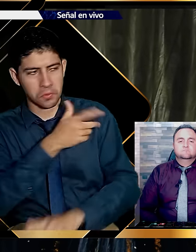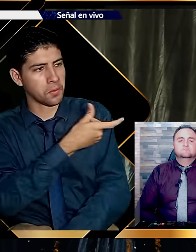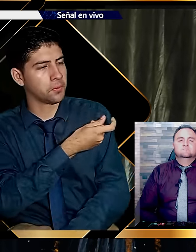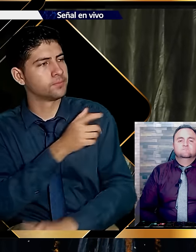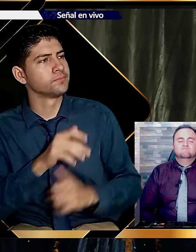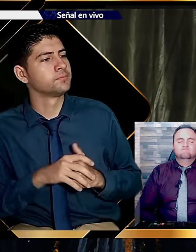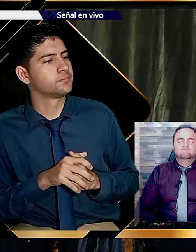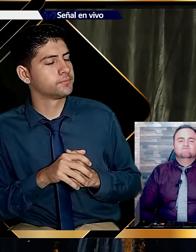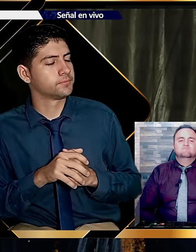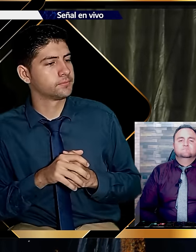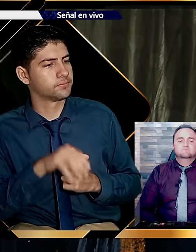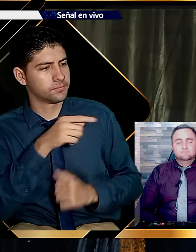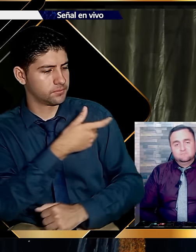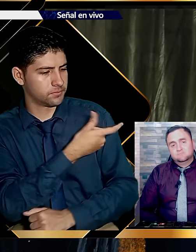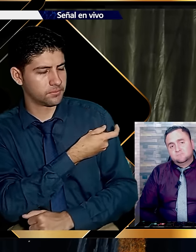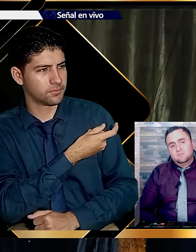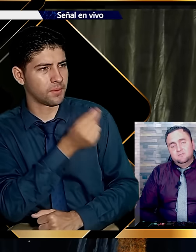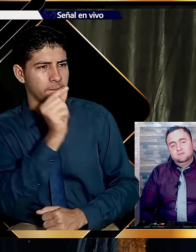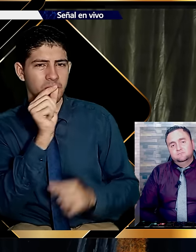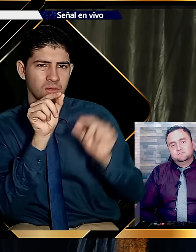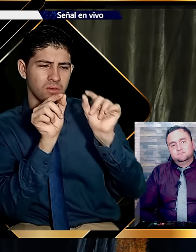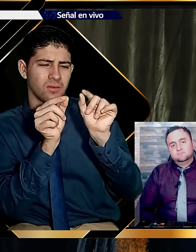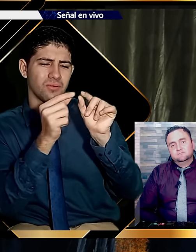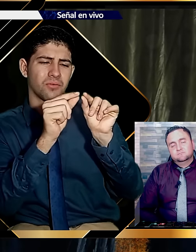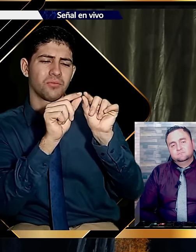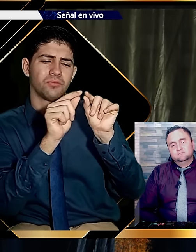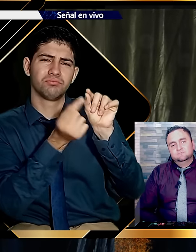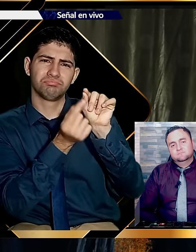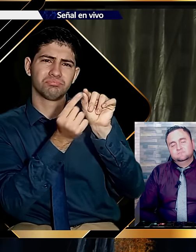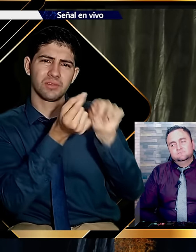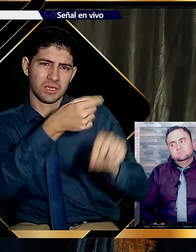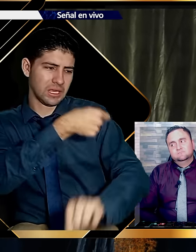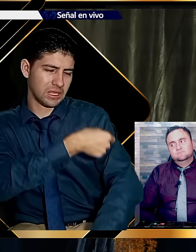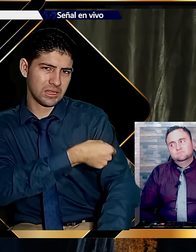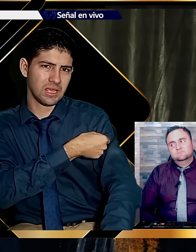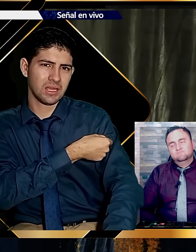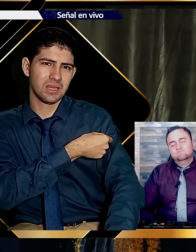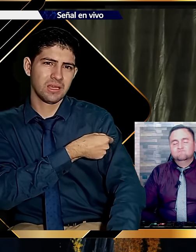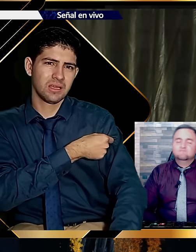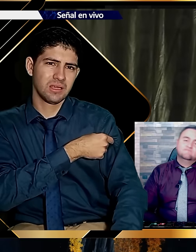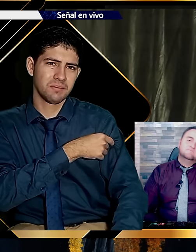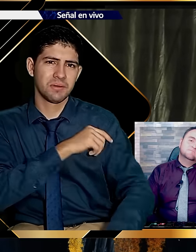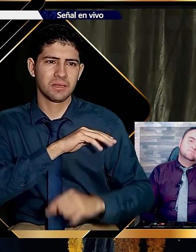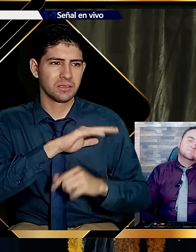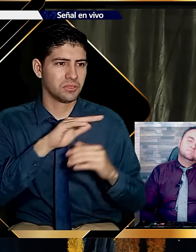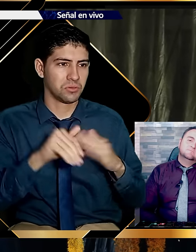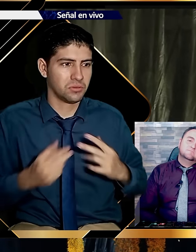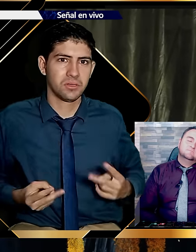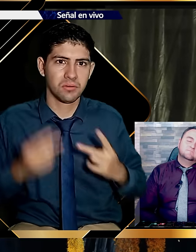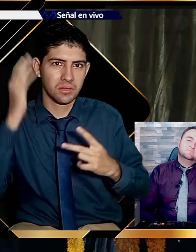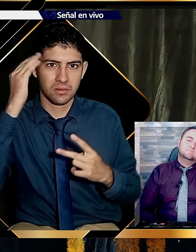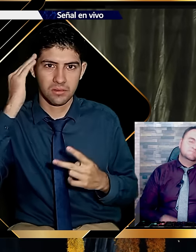Y me dijo. Lo cierto es que yo no me voy a vacunar. Ahí le están colocando también el chip. Ahí están colocando muchas cosas.